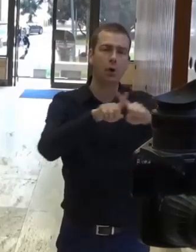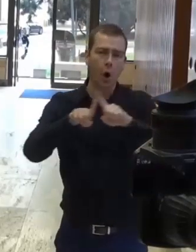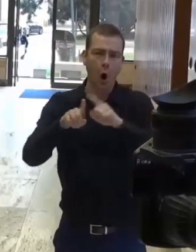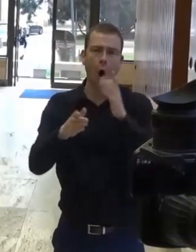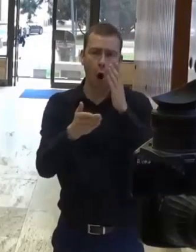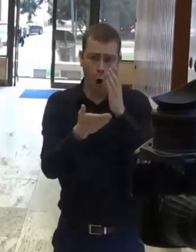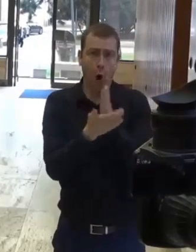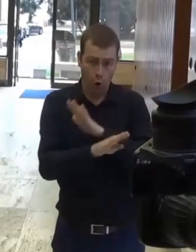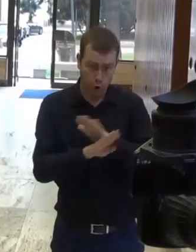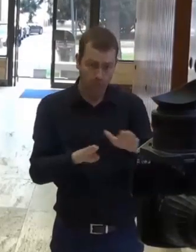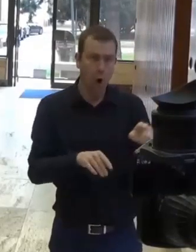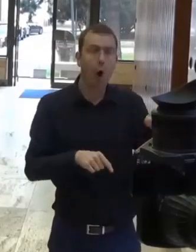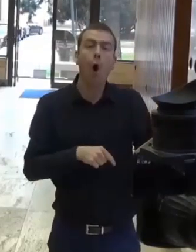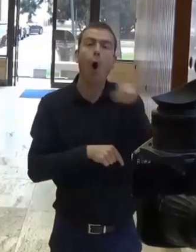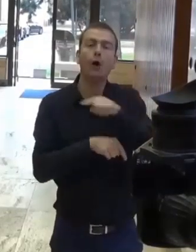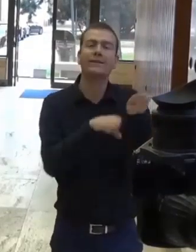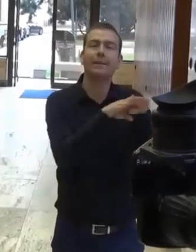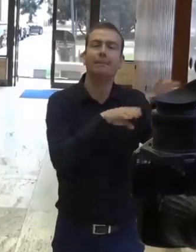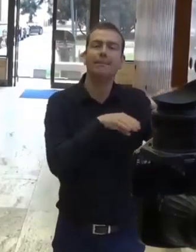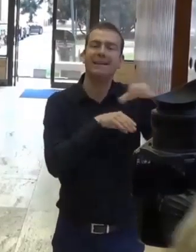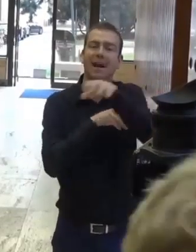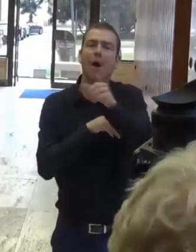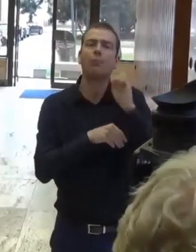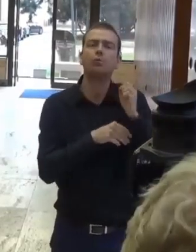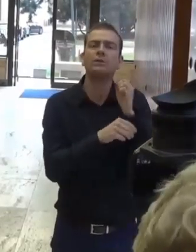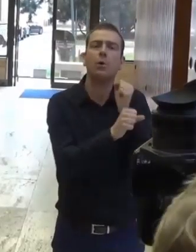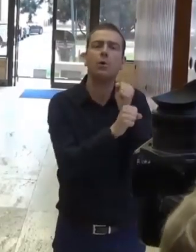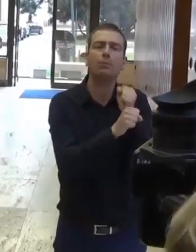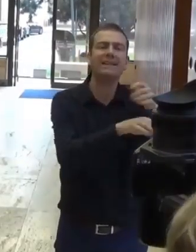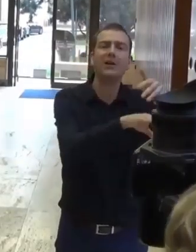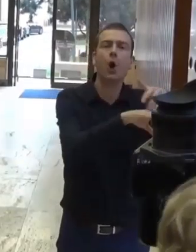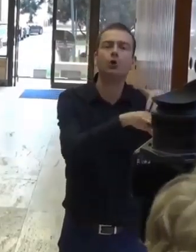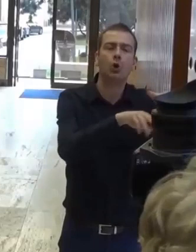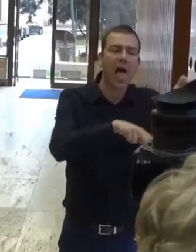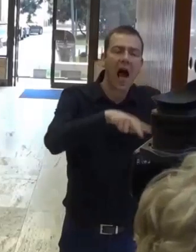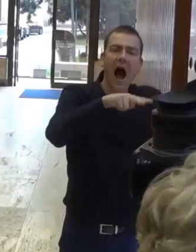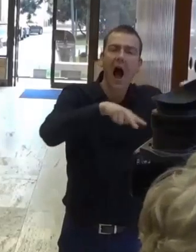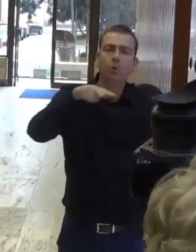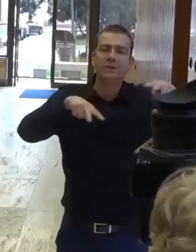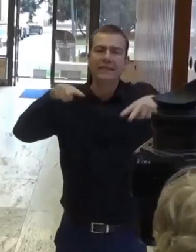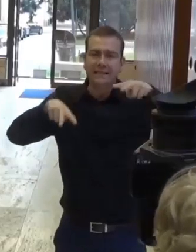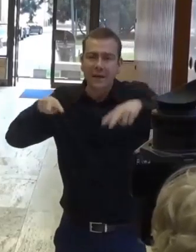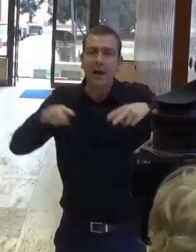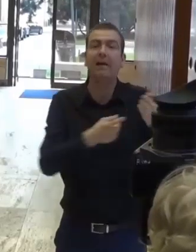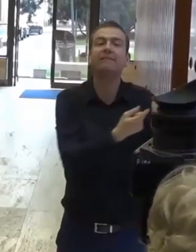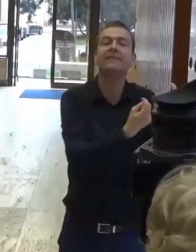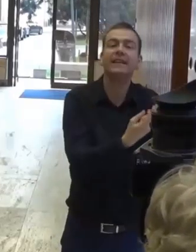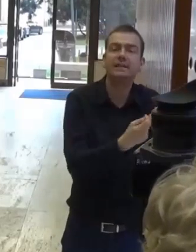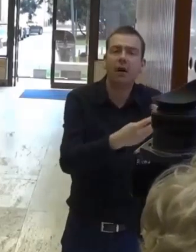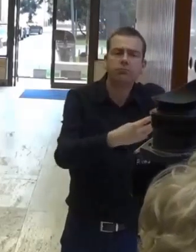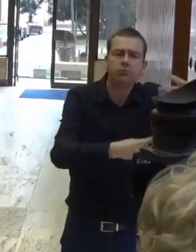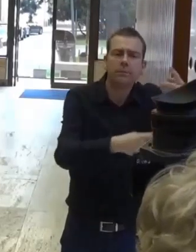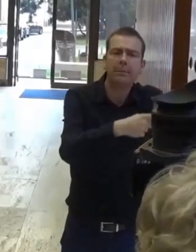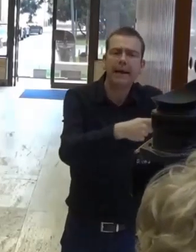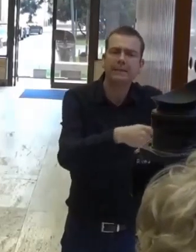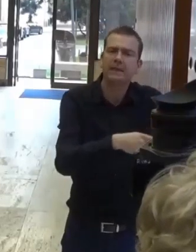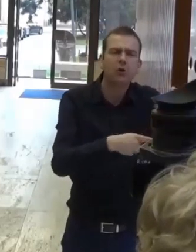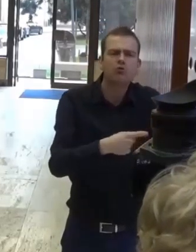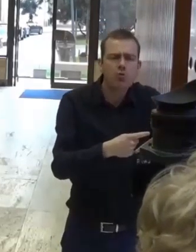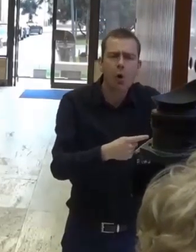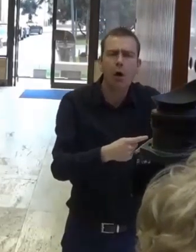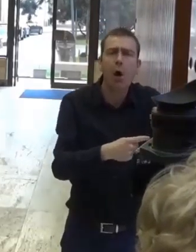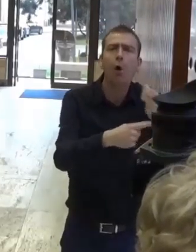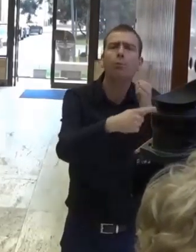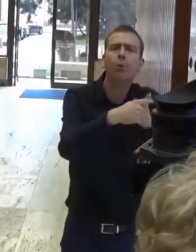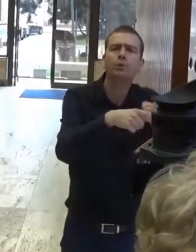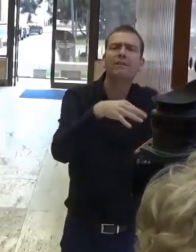víziech a nevyhlásených víziech, musia si spraviť audit voľných finančných prostriedkov a následne spoločne